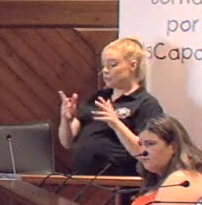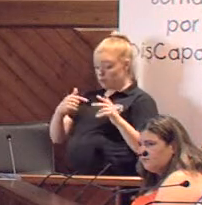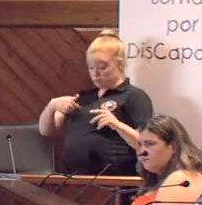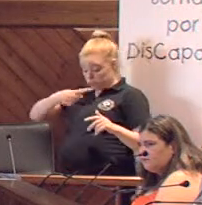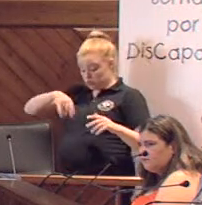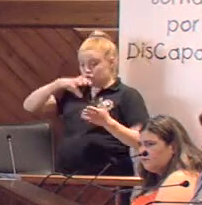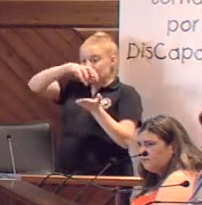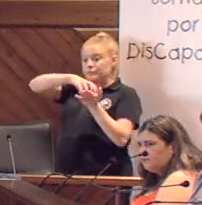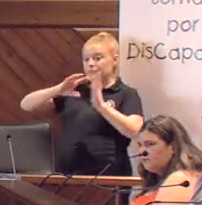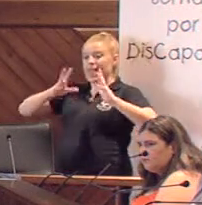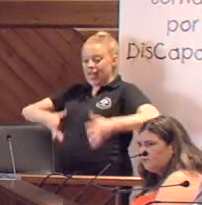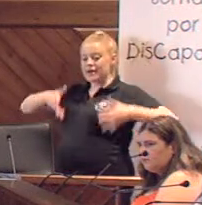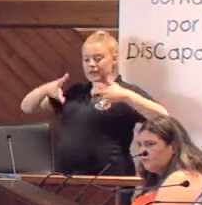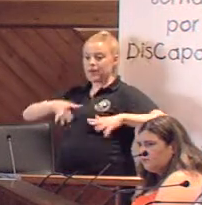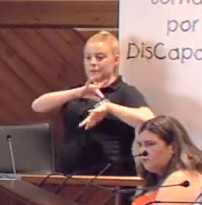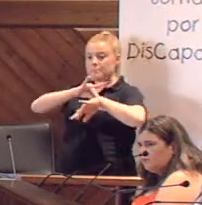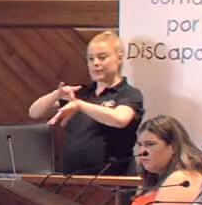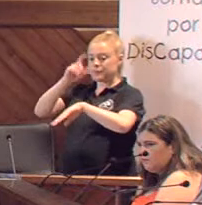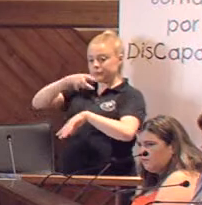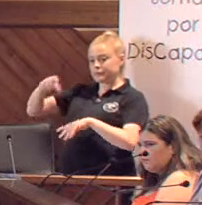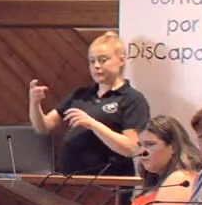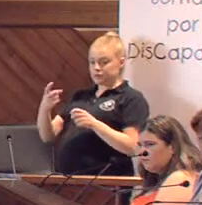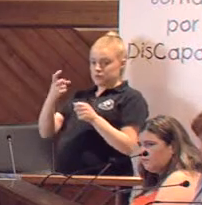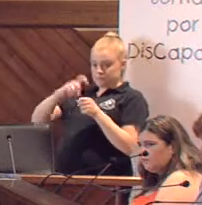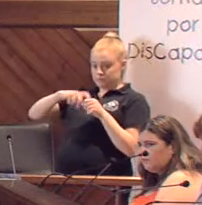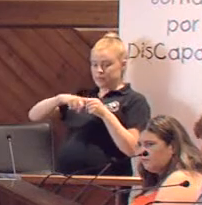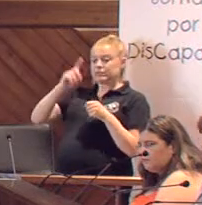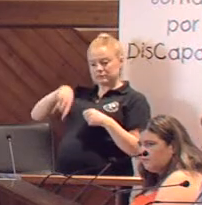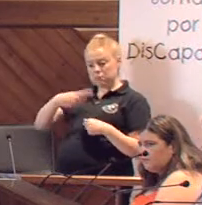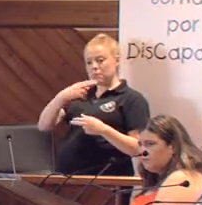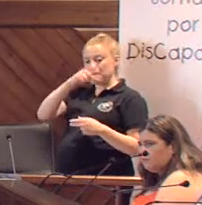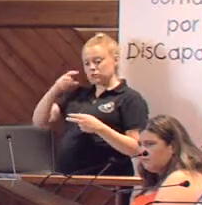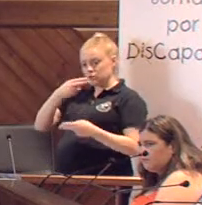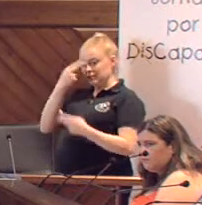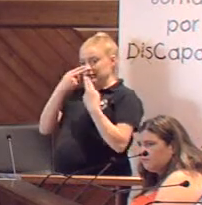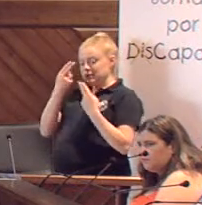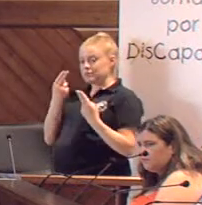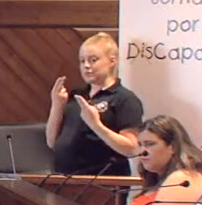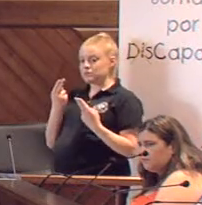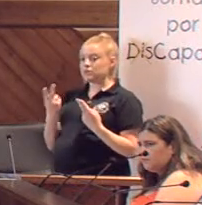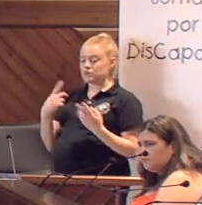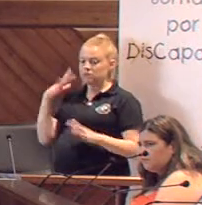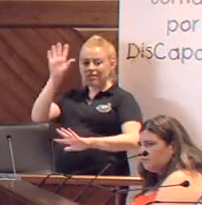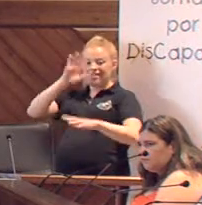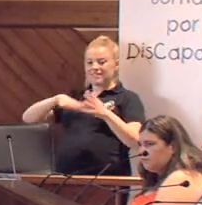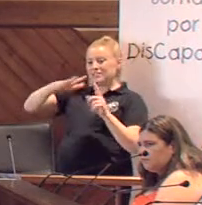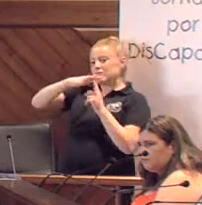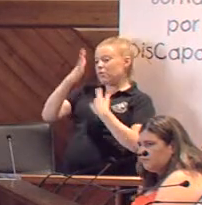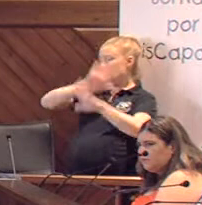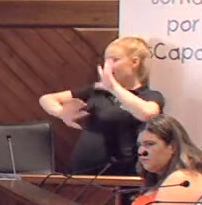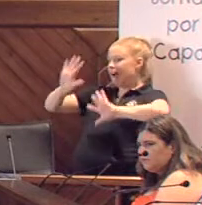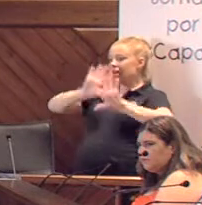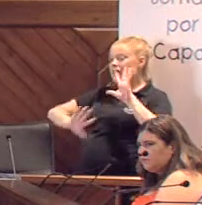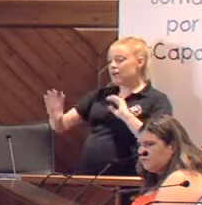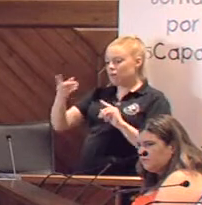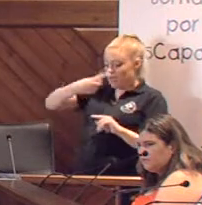CAS nosotros proponemos, invitamos a todos aquellos implicados, incluso a la gente que esté interesada, pues a que tomen parte de este caos que el día a